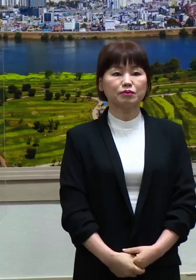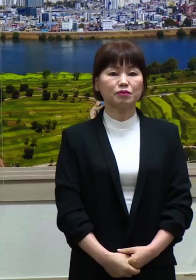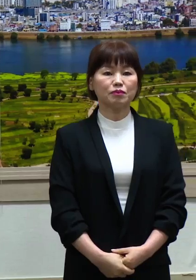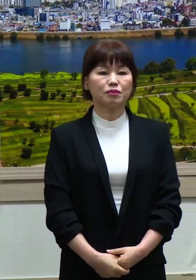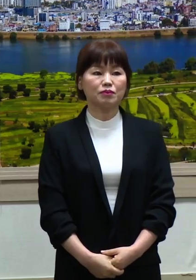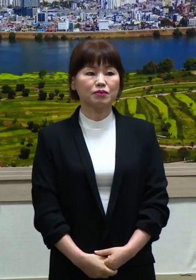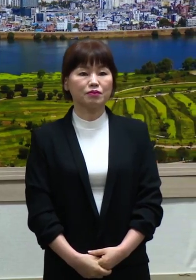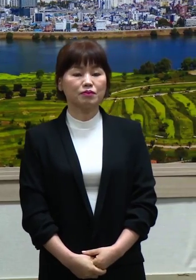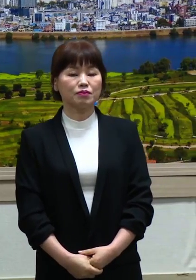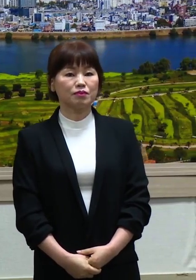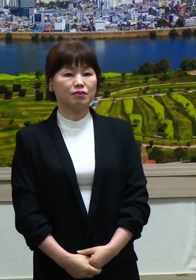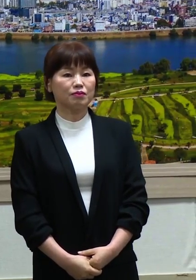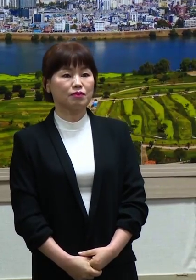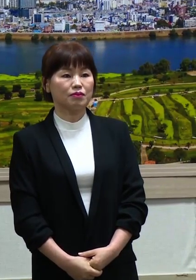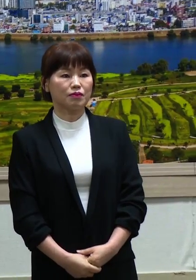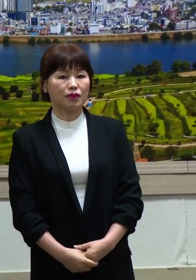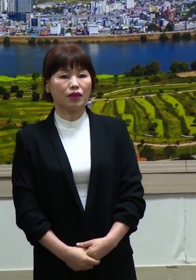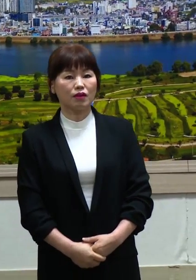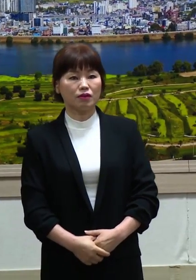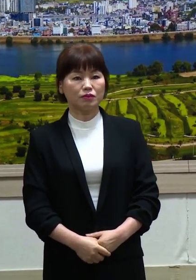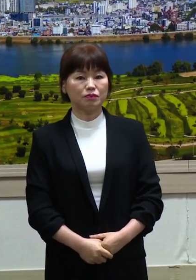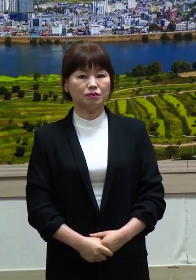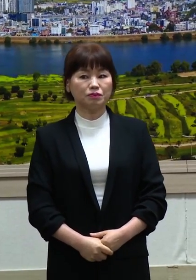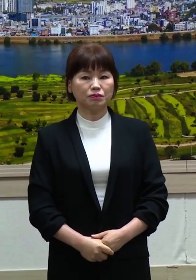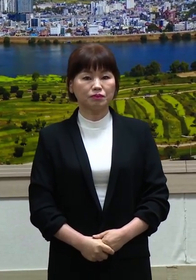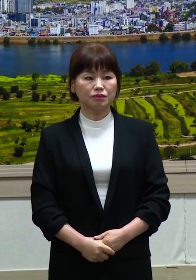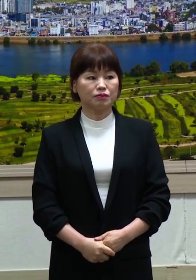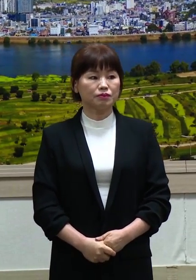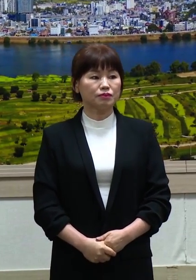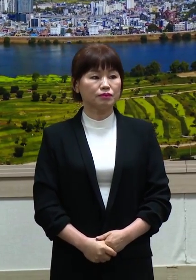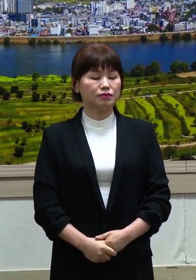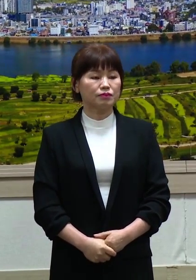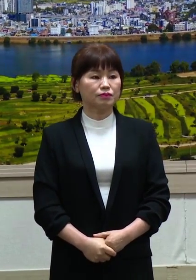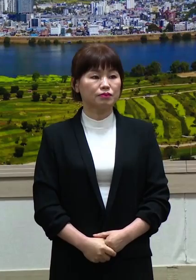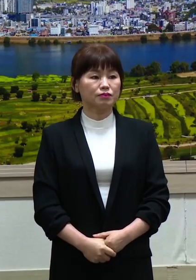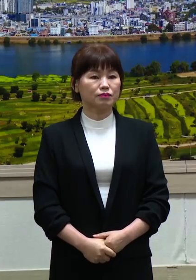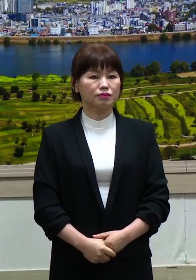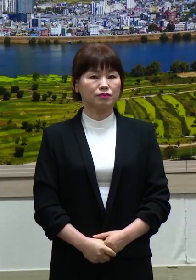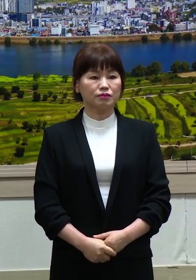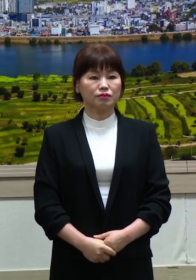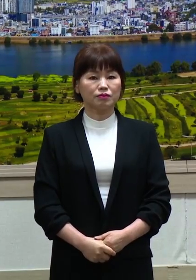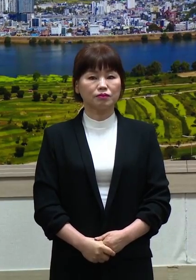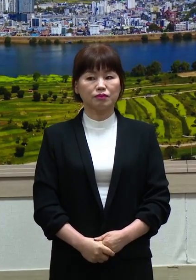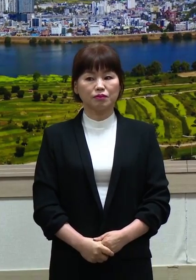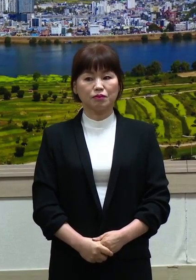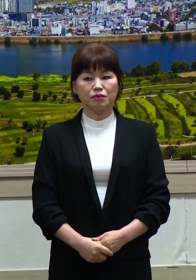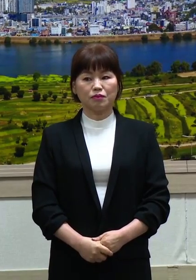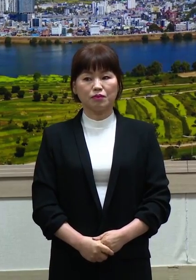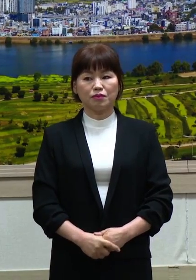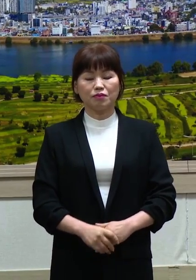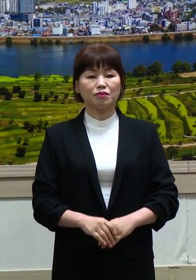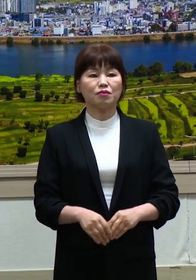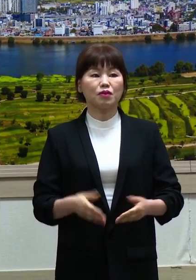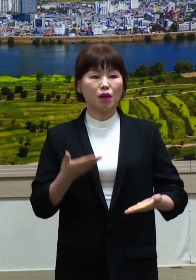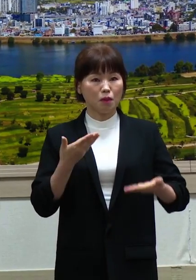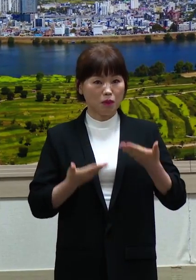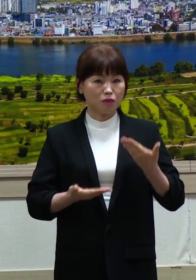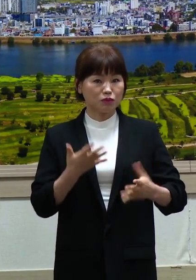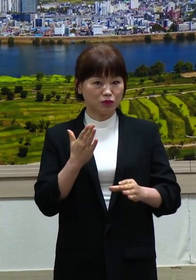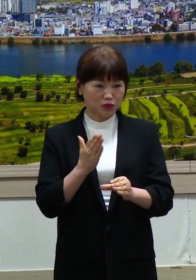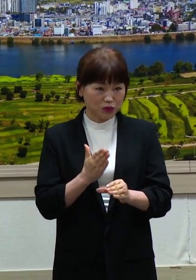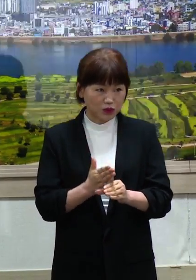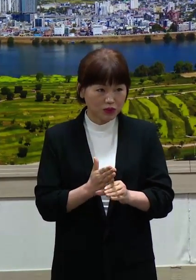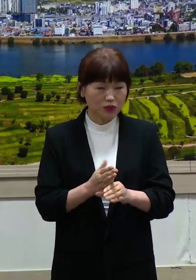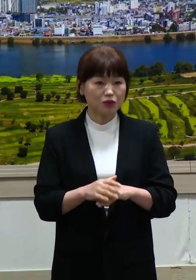먼저 입장이 바꾼 것은 그에도 불구하고